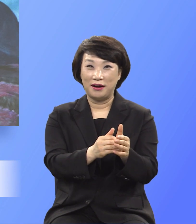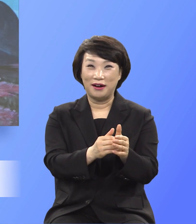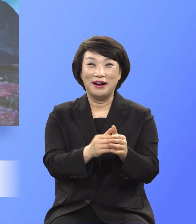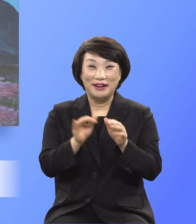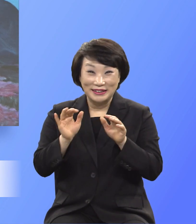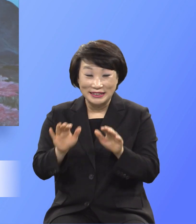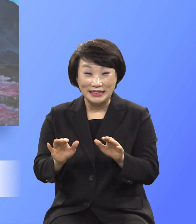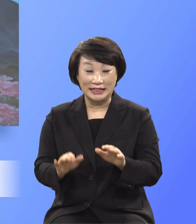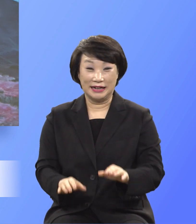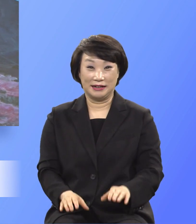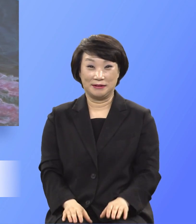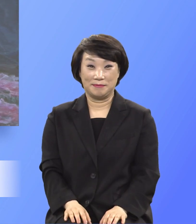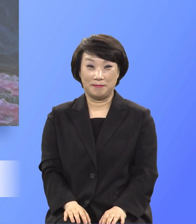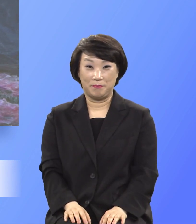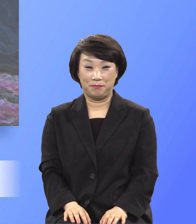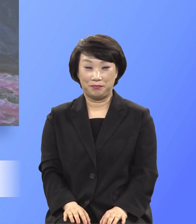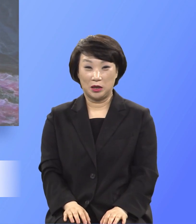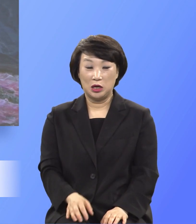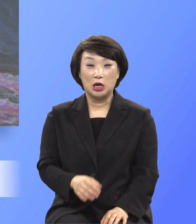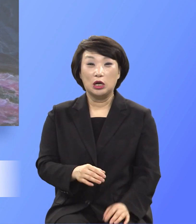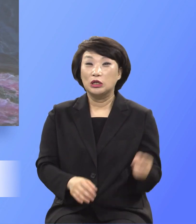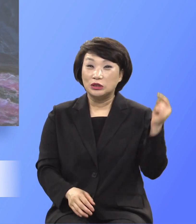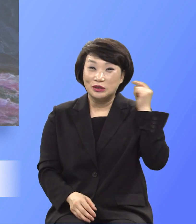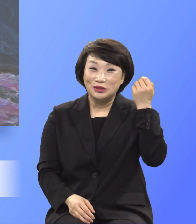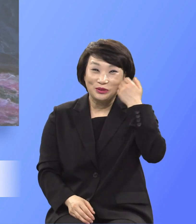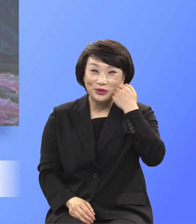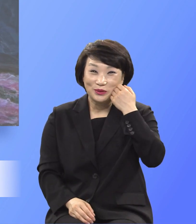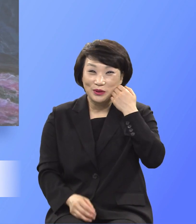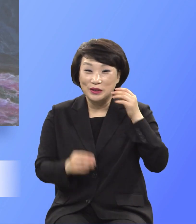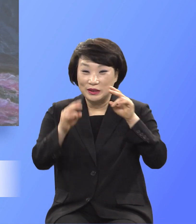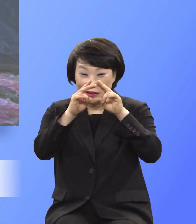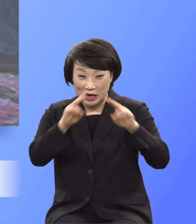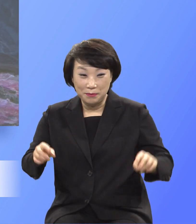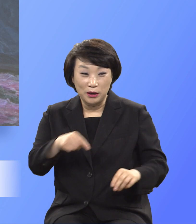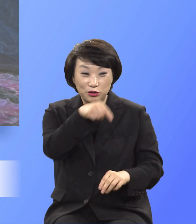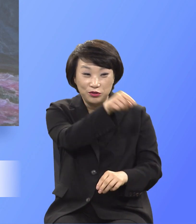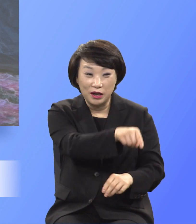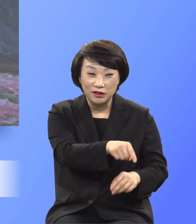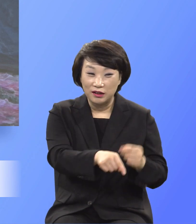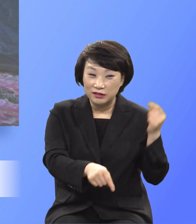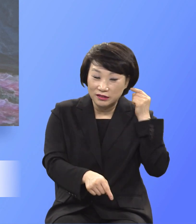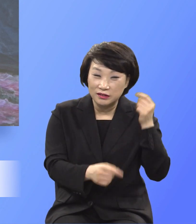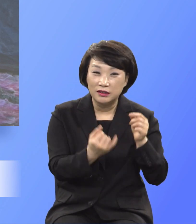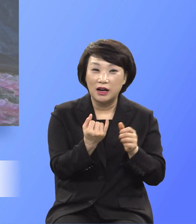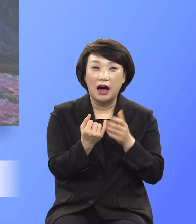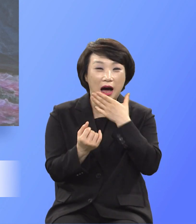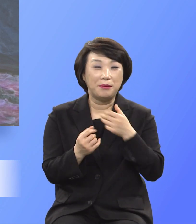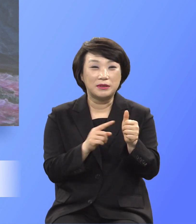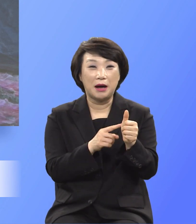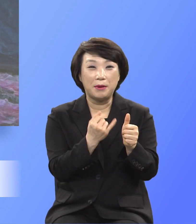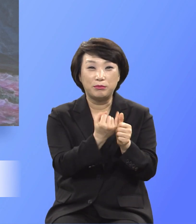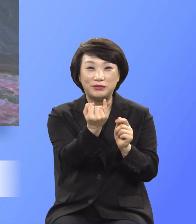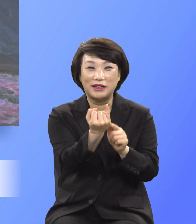그 소리를 장막 뒤에서 듣던 사라가 깔깔대고 웃습니다.